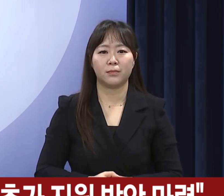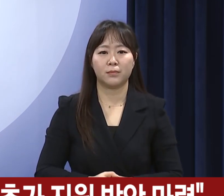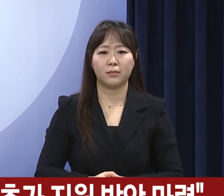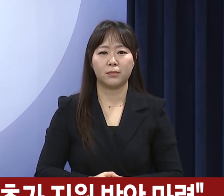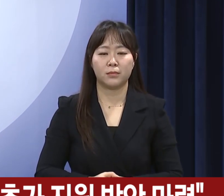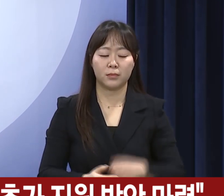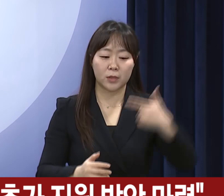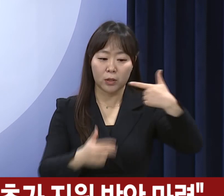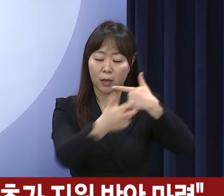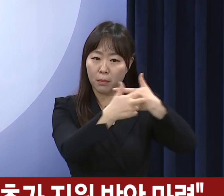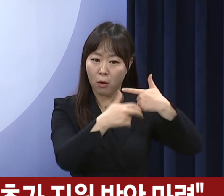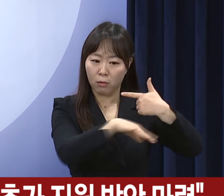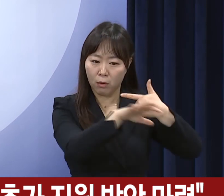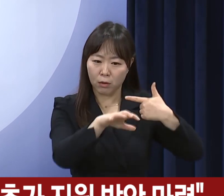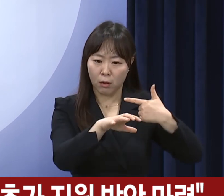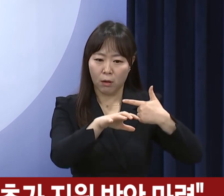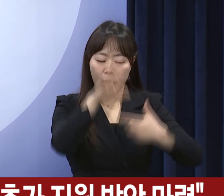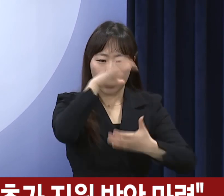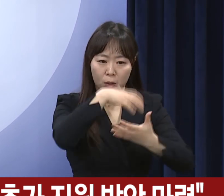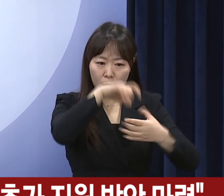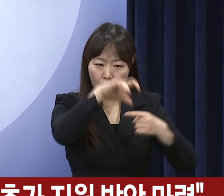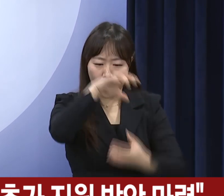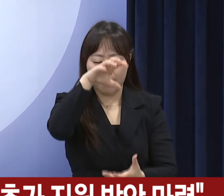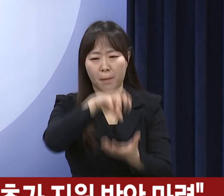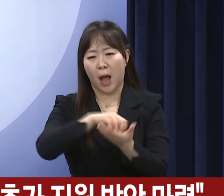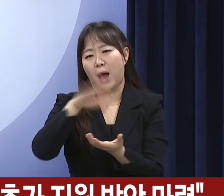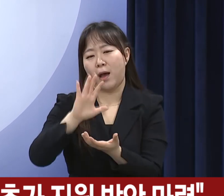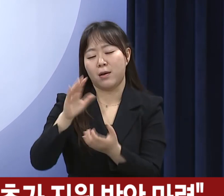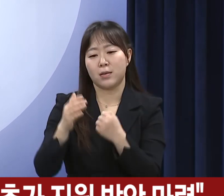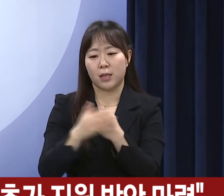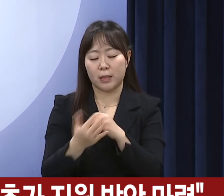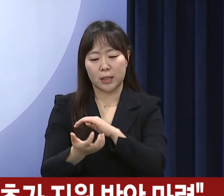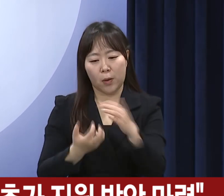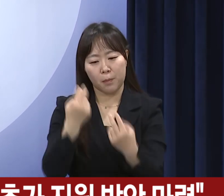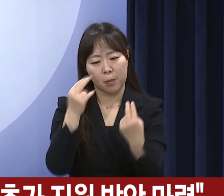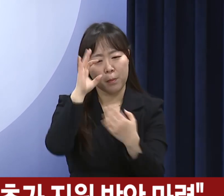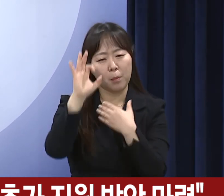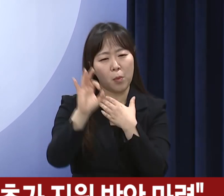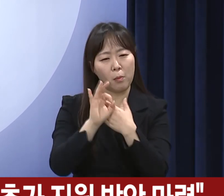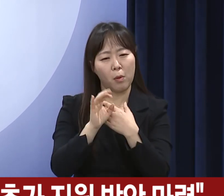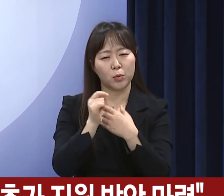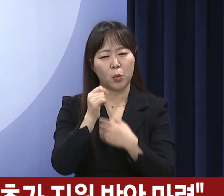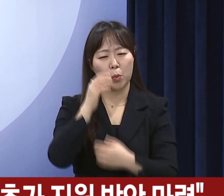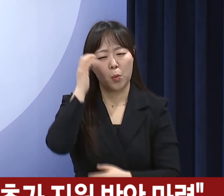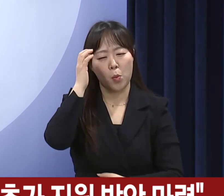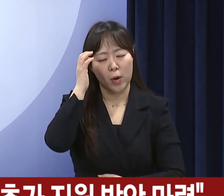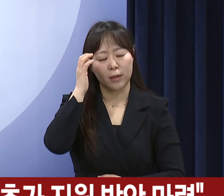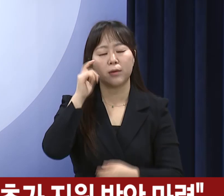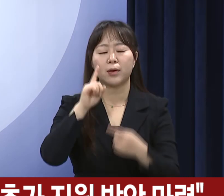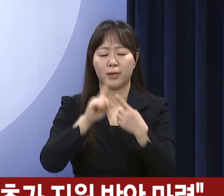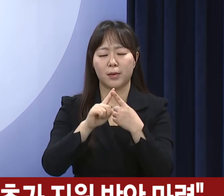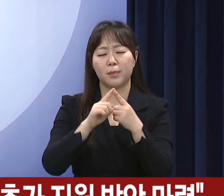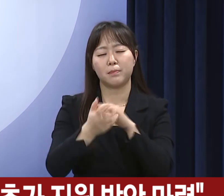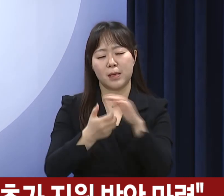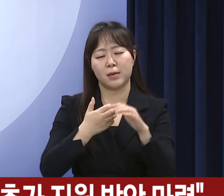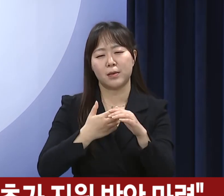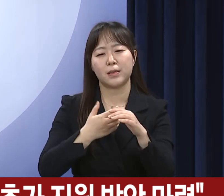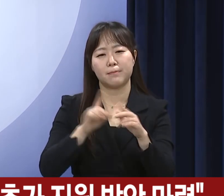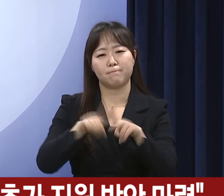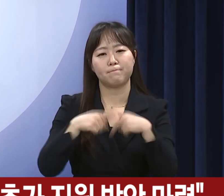6개 병원이 통계에 포함되지 않았기 때문에 전날 대비 비교가 곤란하다는 점을 말씀드립니다.